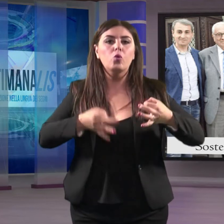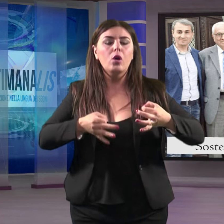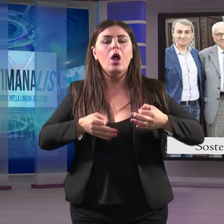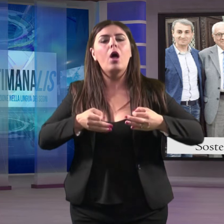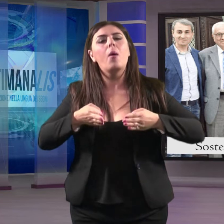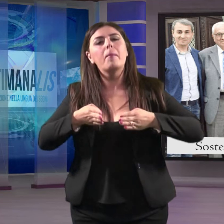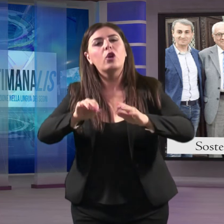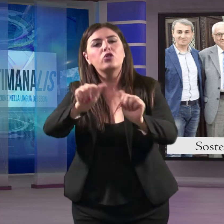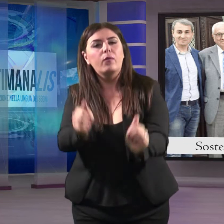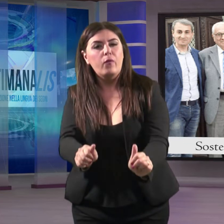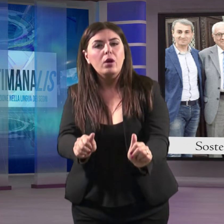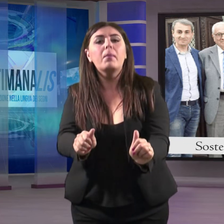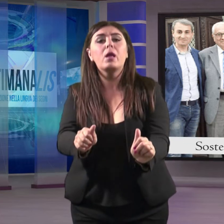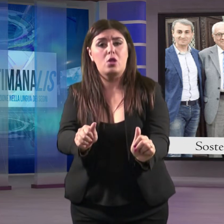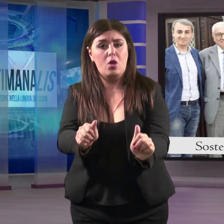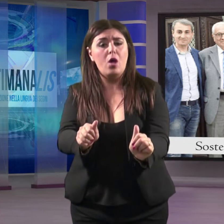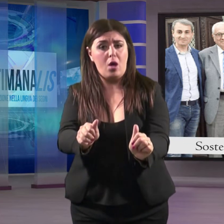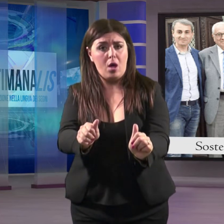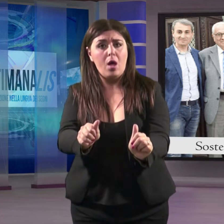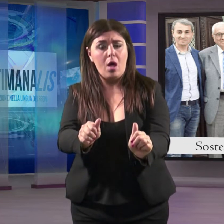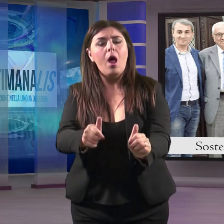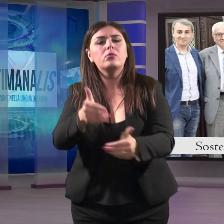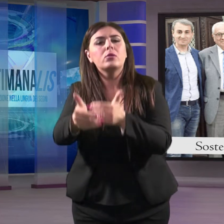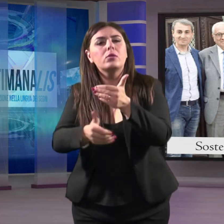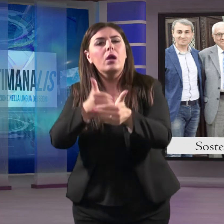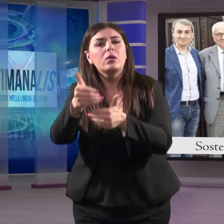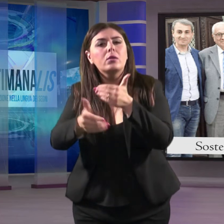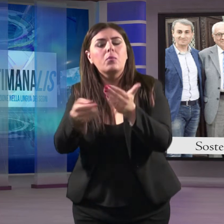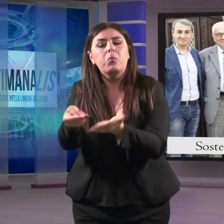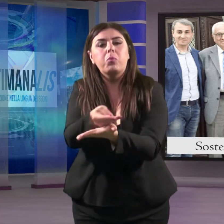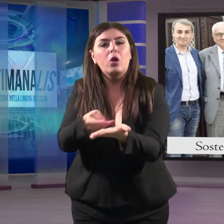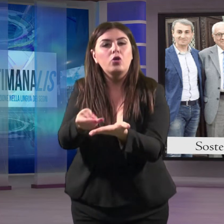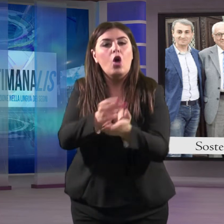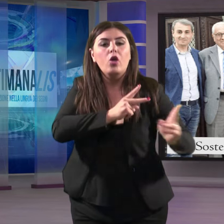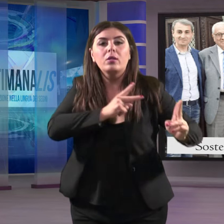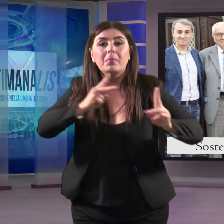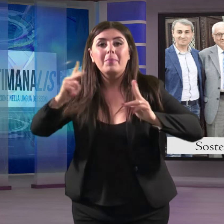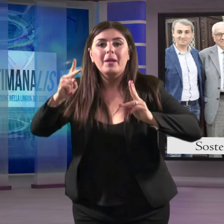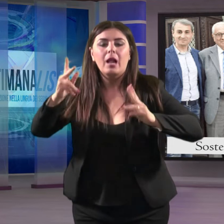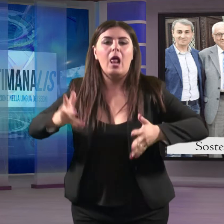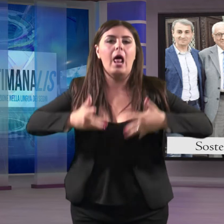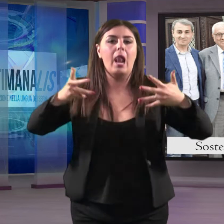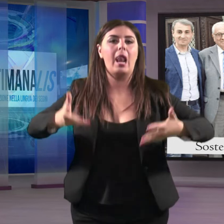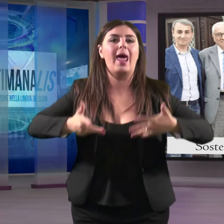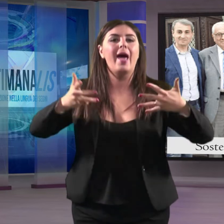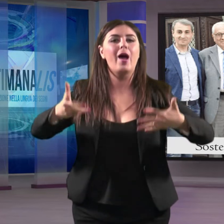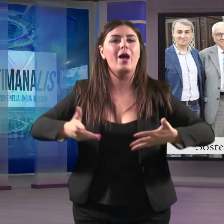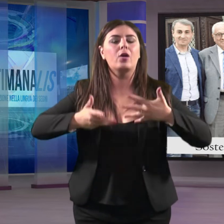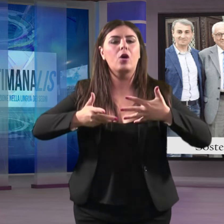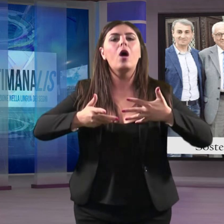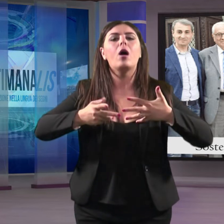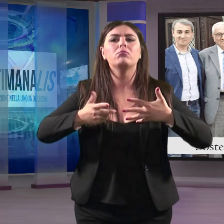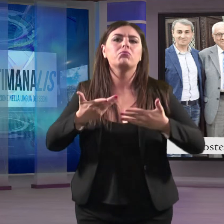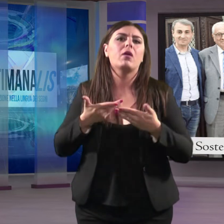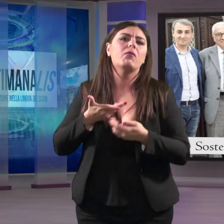corsi di formazione e per la prosecuzione del progetto ospedale Allegro, indirizzato a